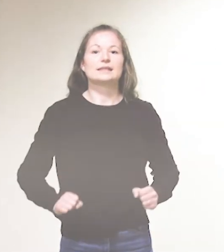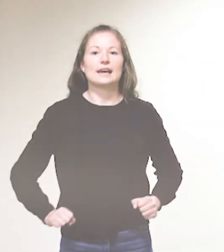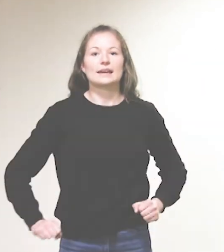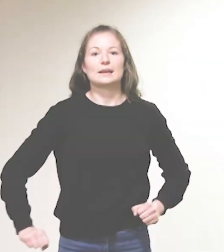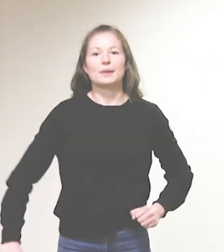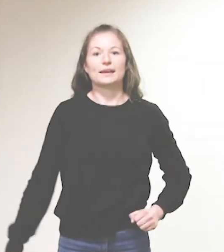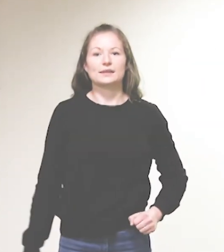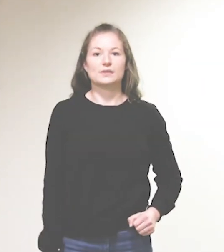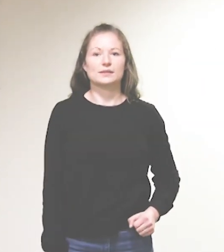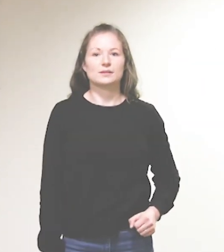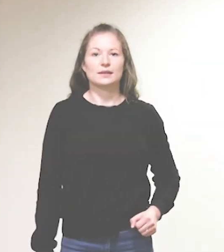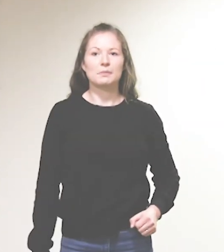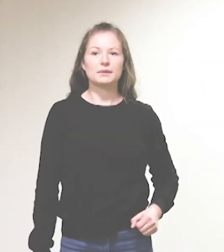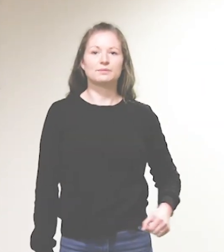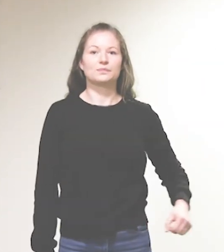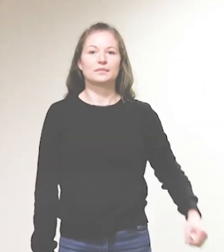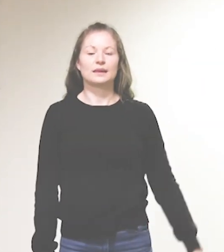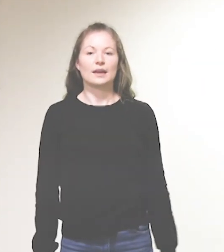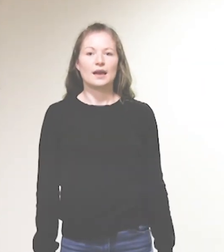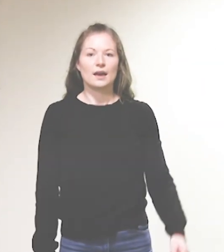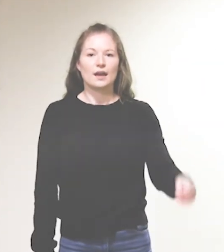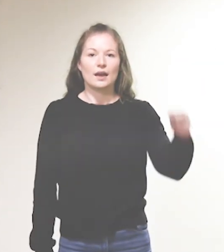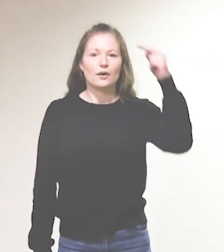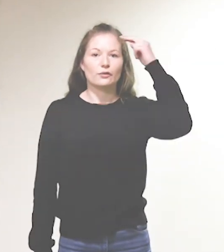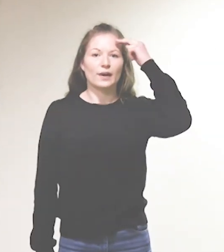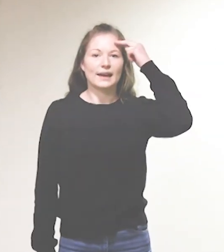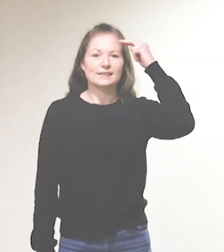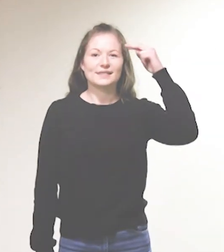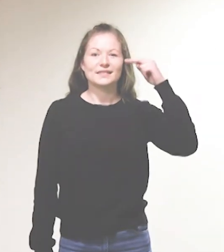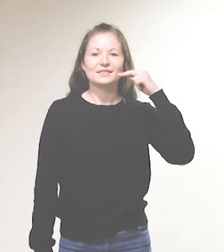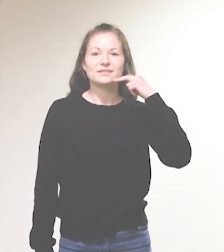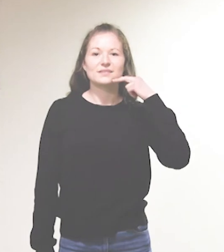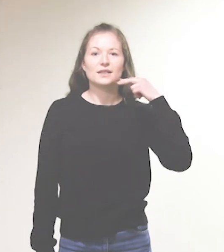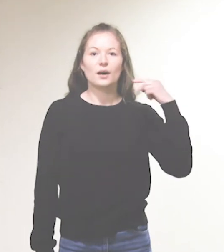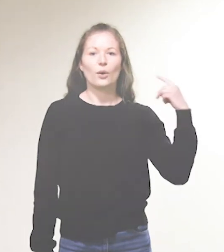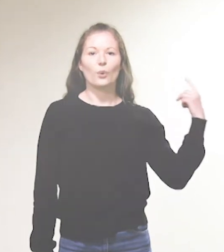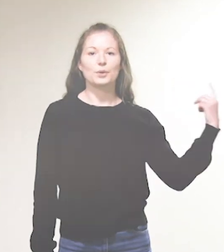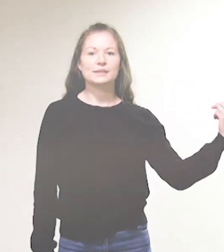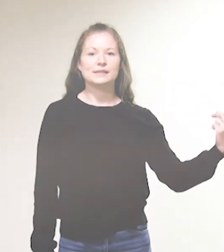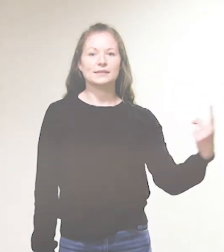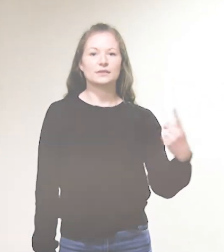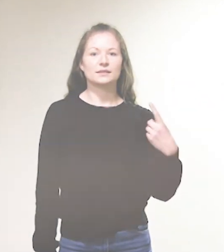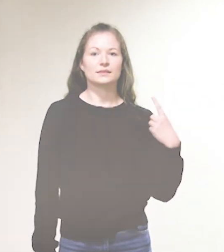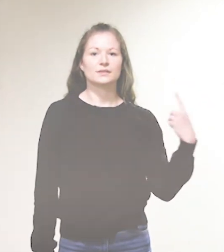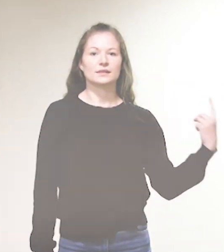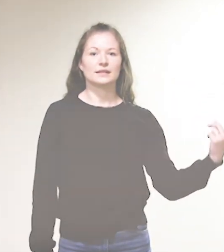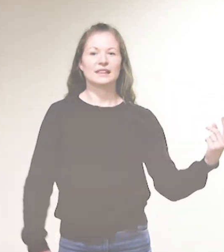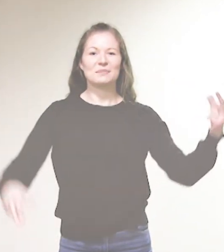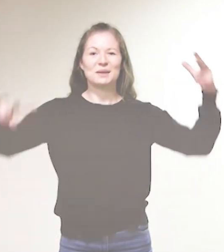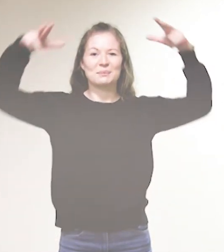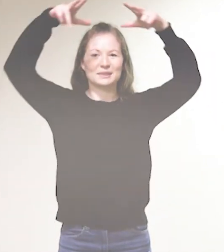drei Gebärden zusammen. Vater, unser im Himmel.